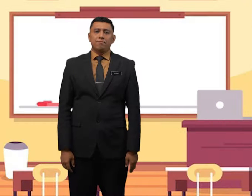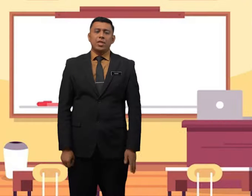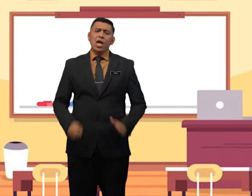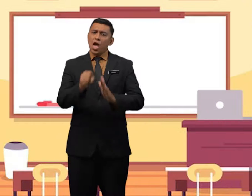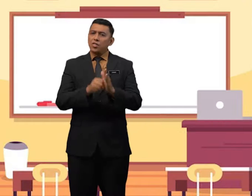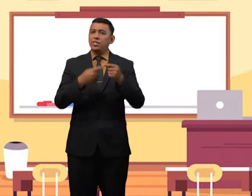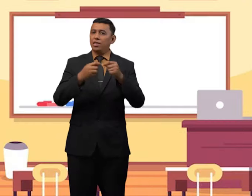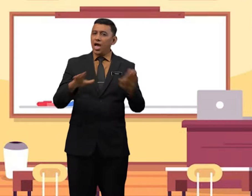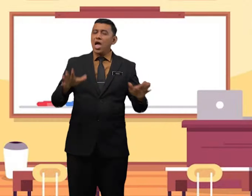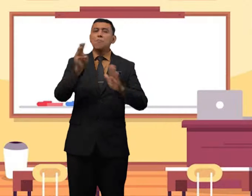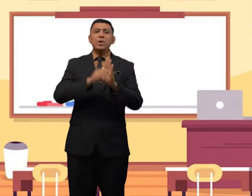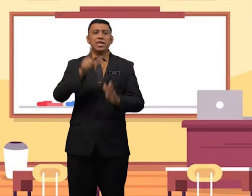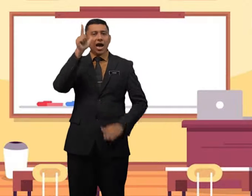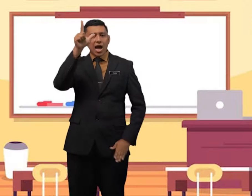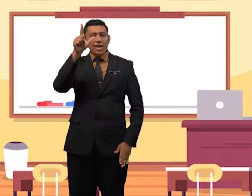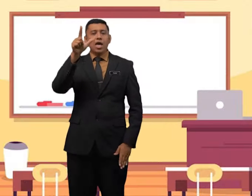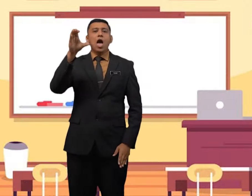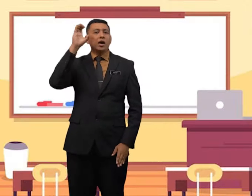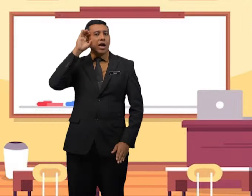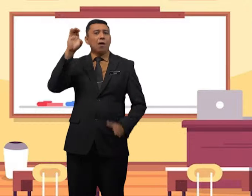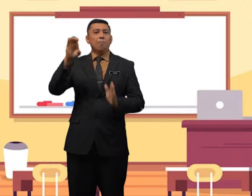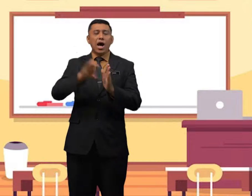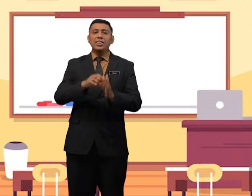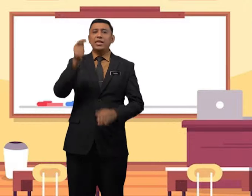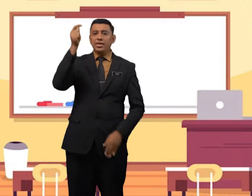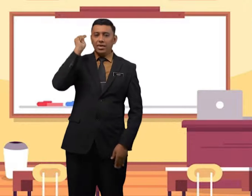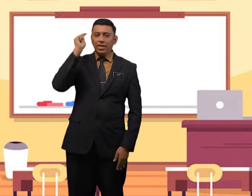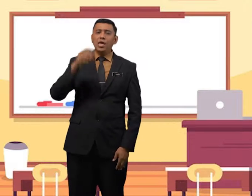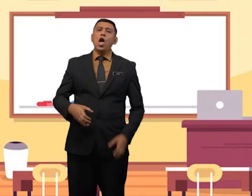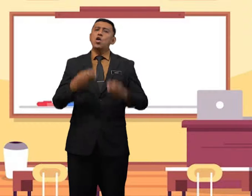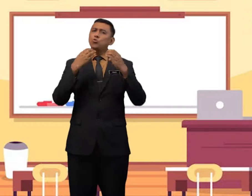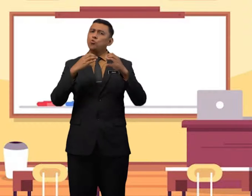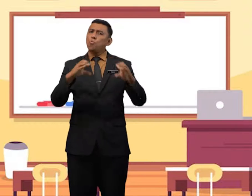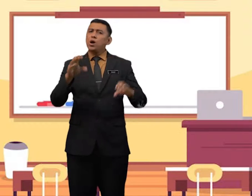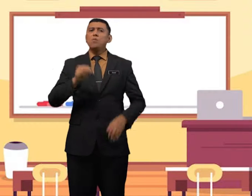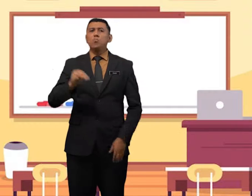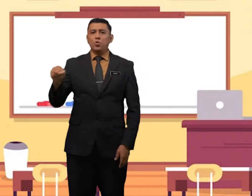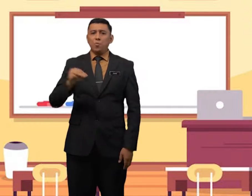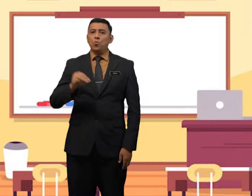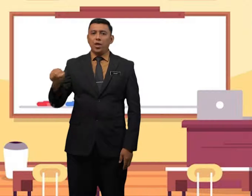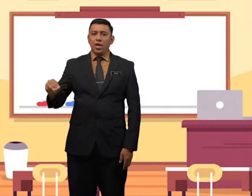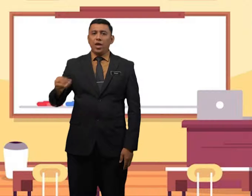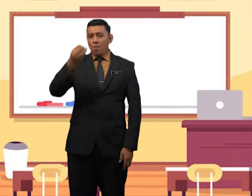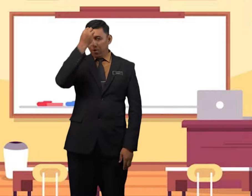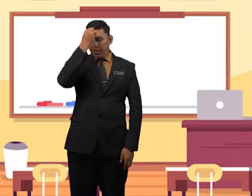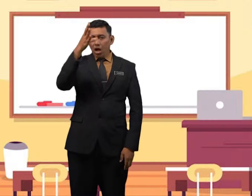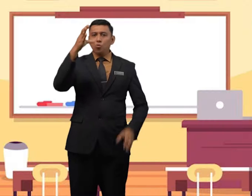setelah melihat gambar tadi, cuba murid-murid beritahu